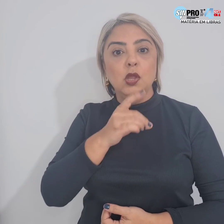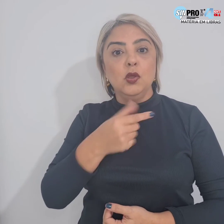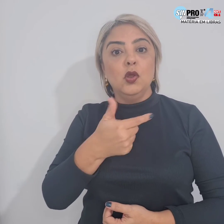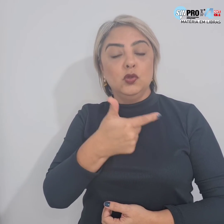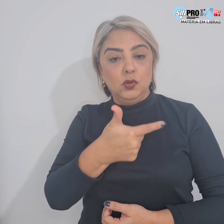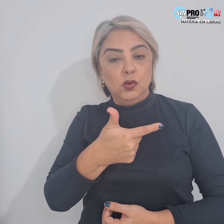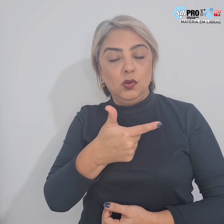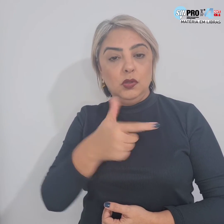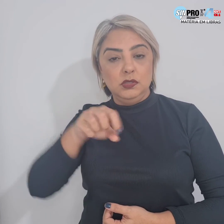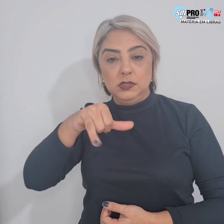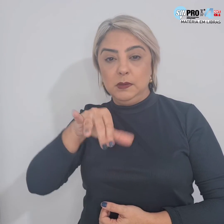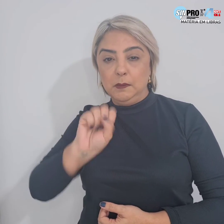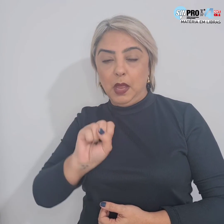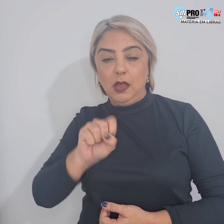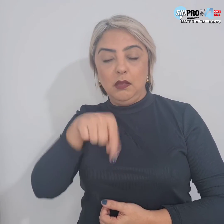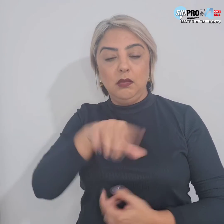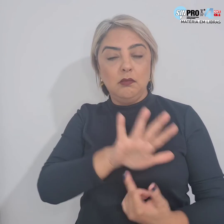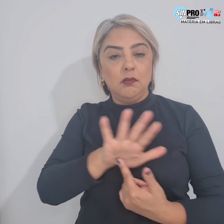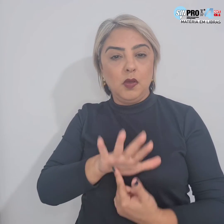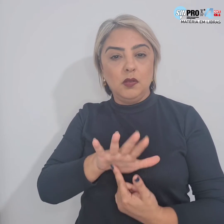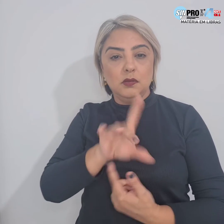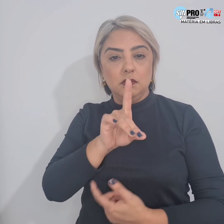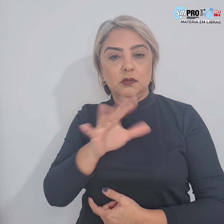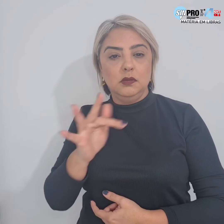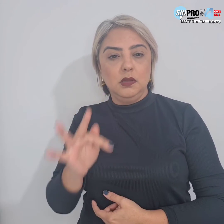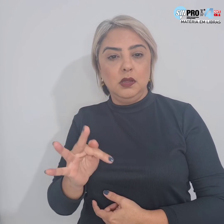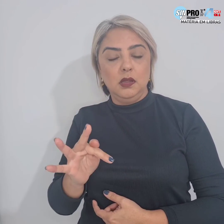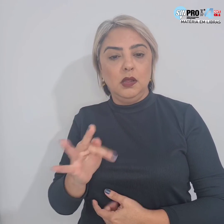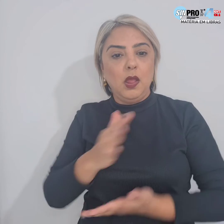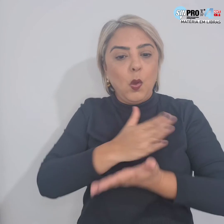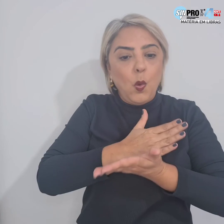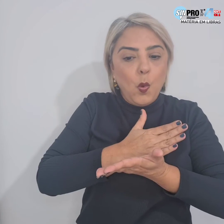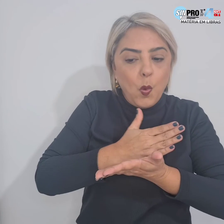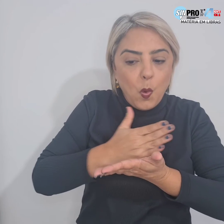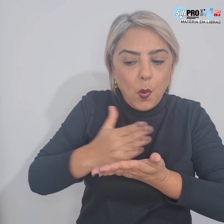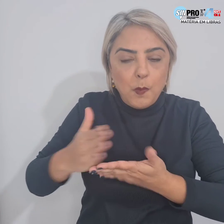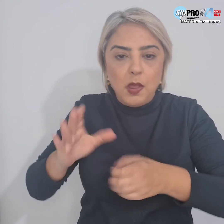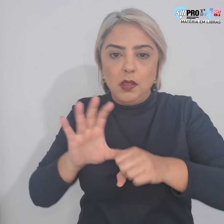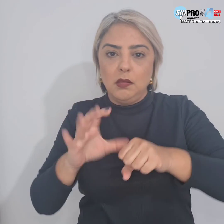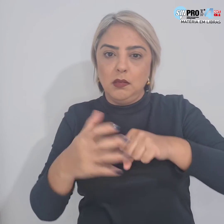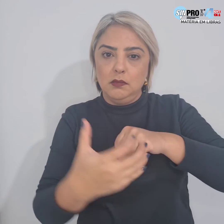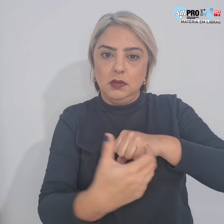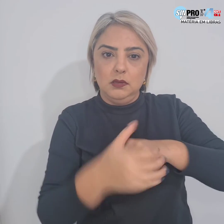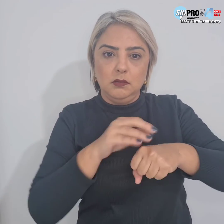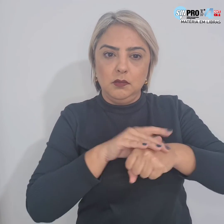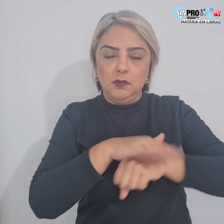mostram que no Distrito Federal, desde o início da pandemia, 7